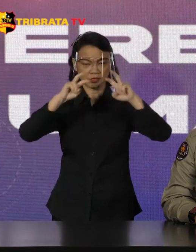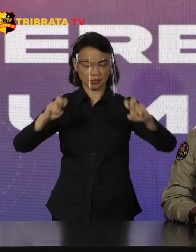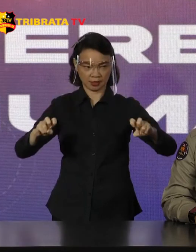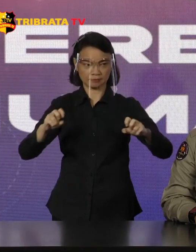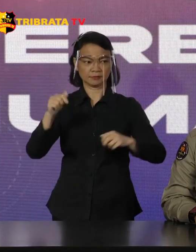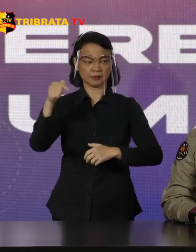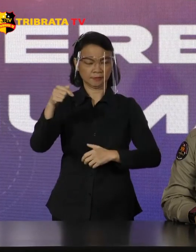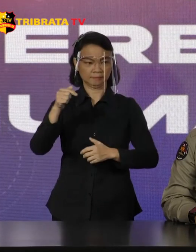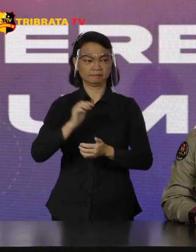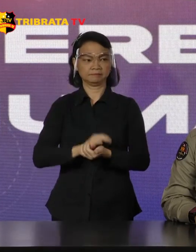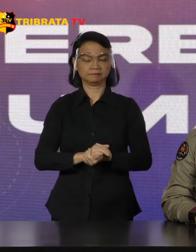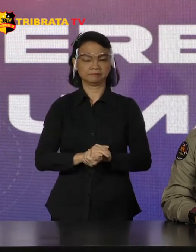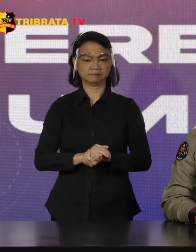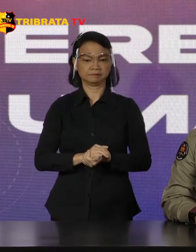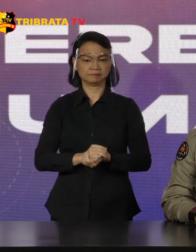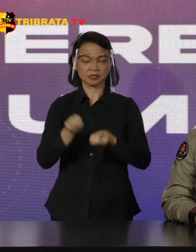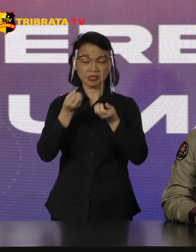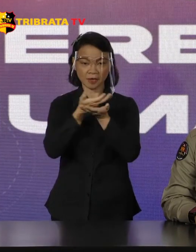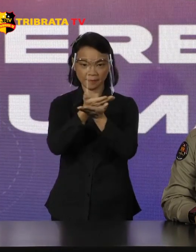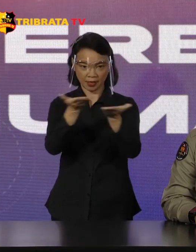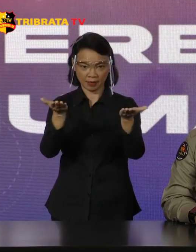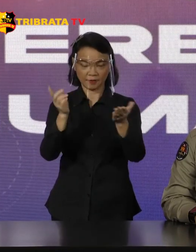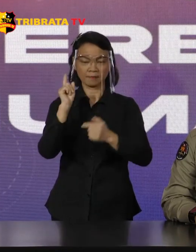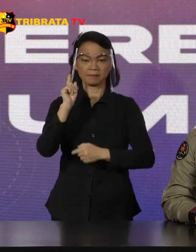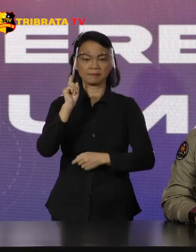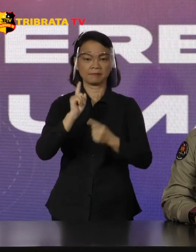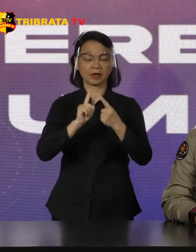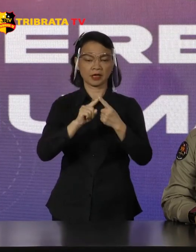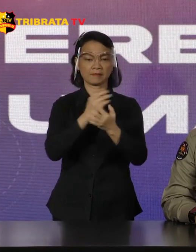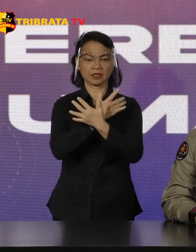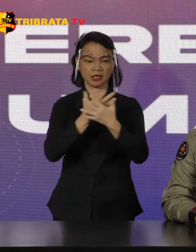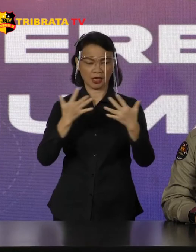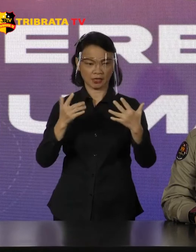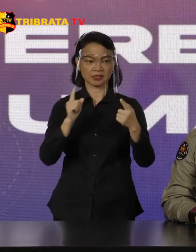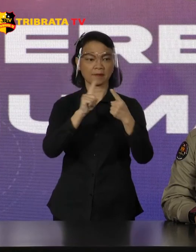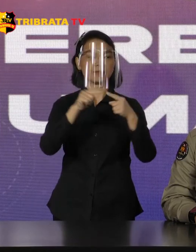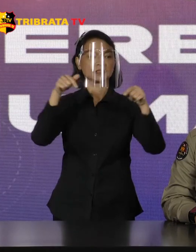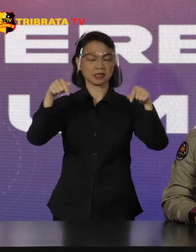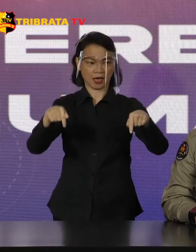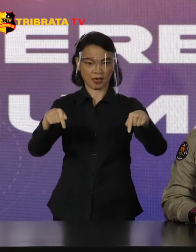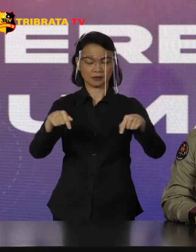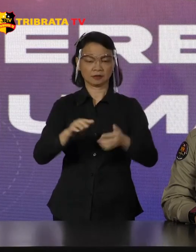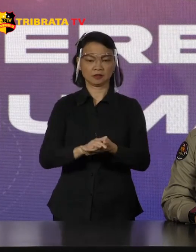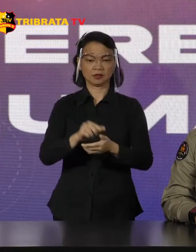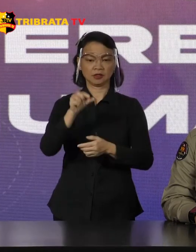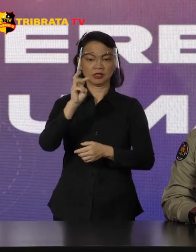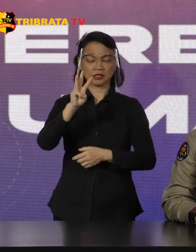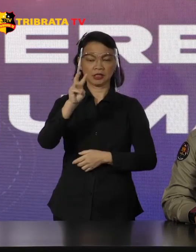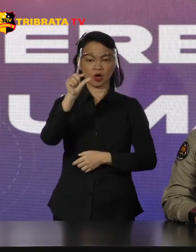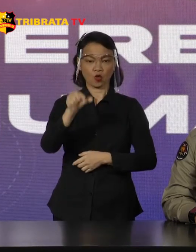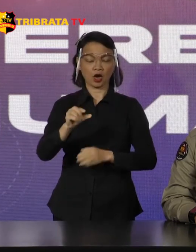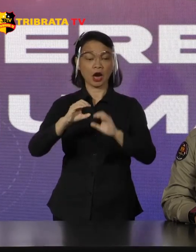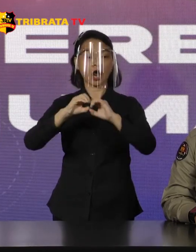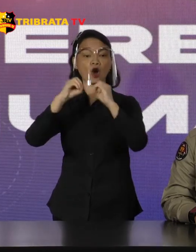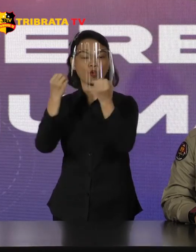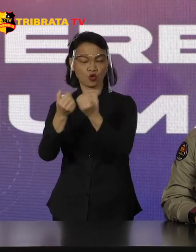akan disampaikan kepada publik Sampai saat ini yang bersangkutan tiga anggota tersebut